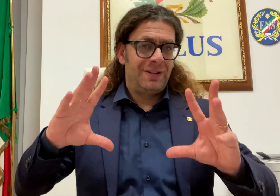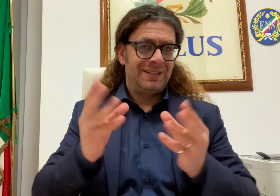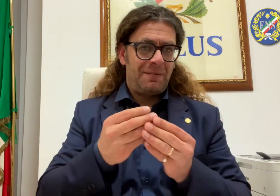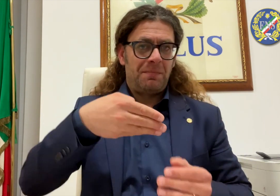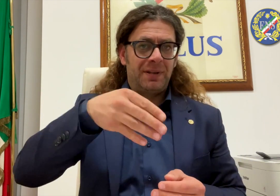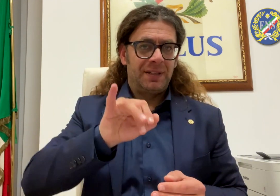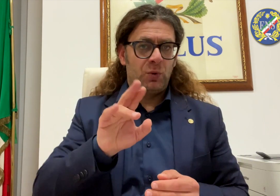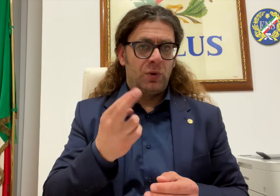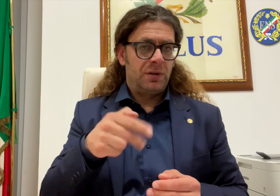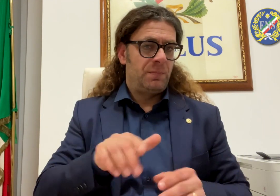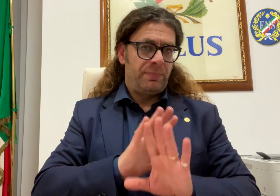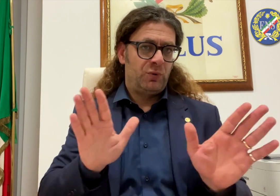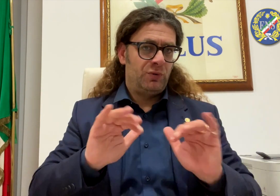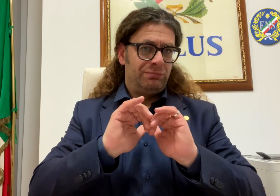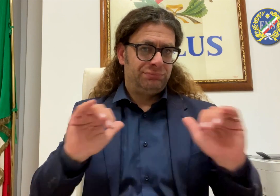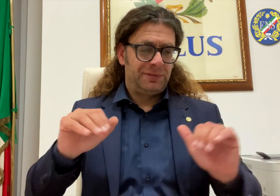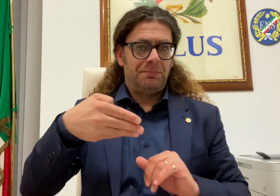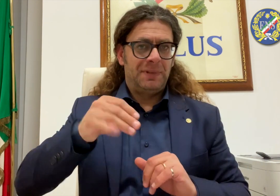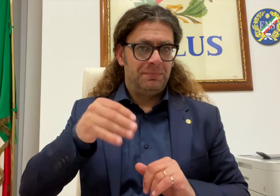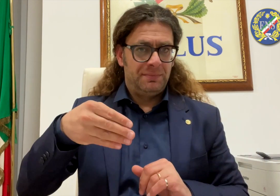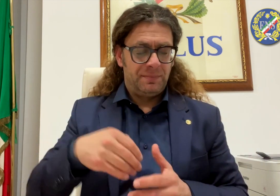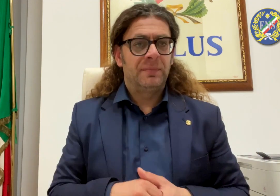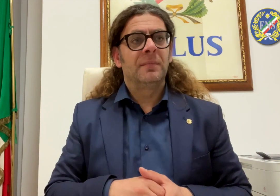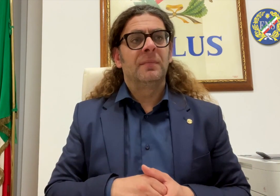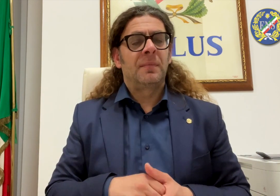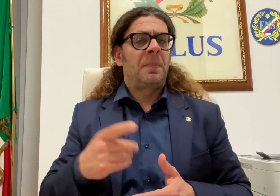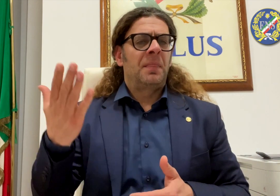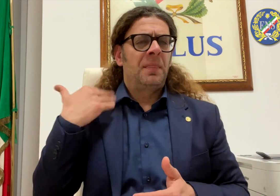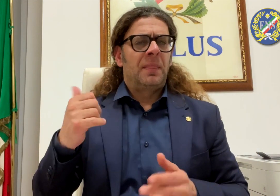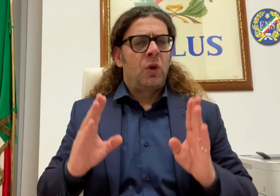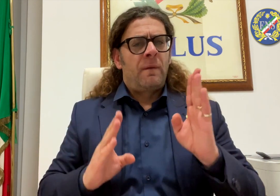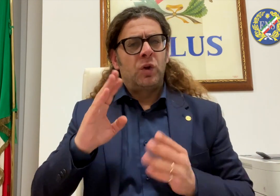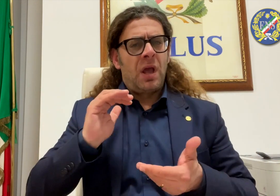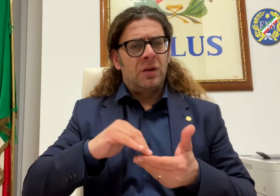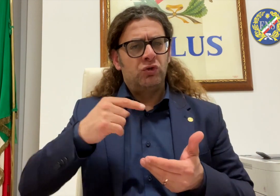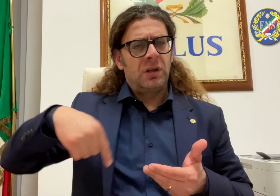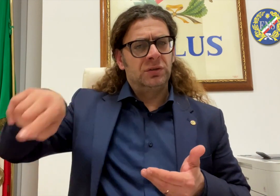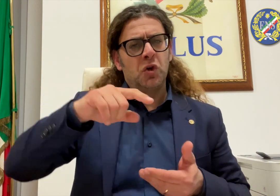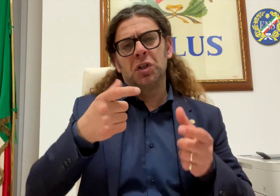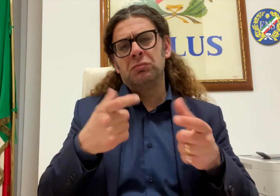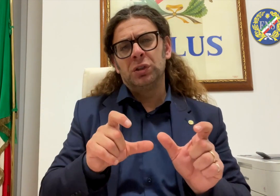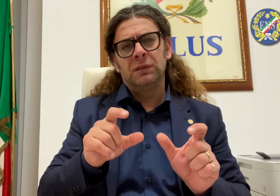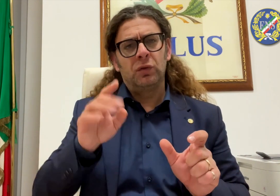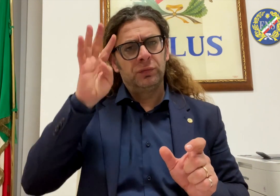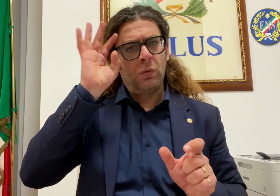Il Ministero della Disabilità ha ribadito più volte di voler apportare delle modifiche alla legge 68 del 1999